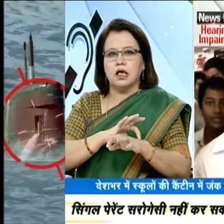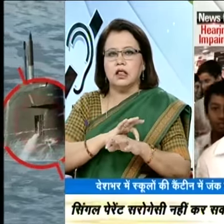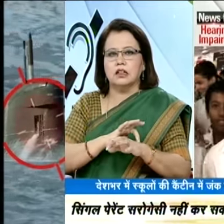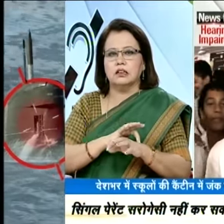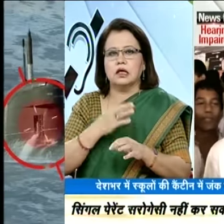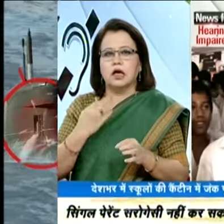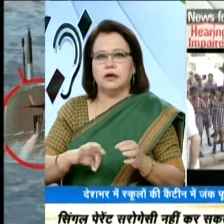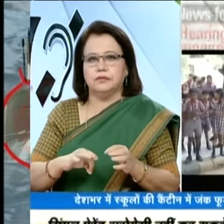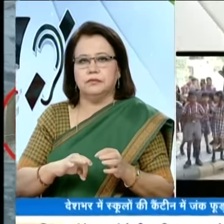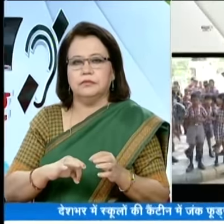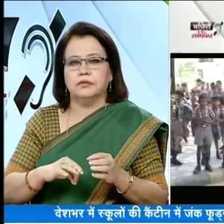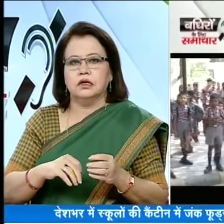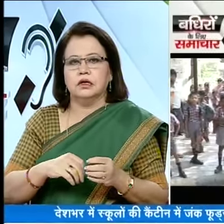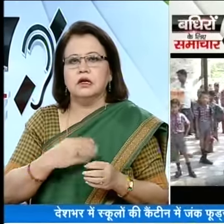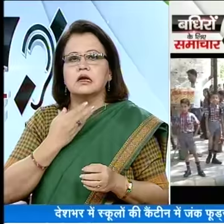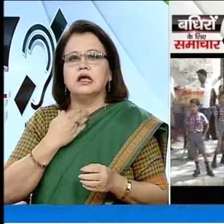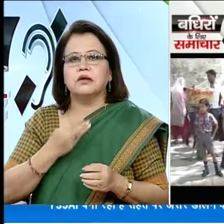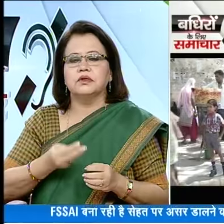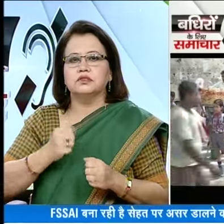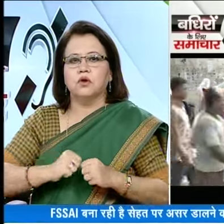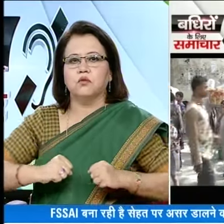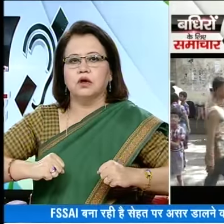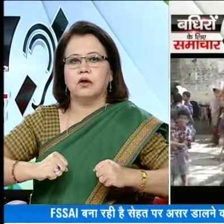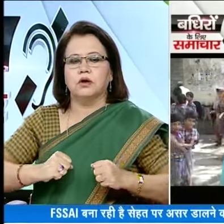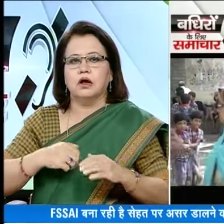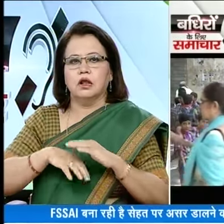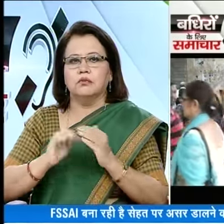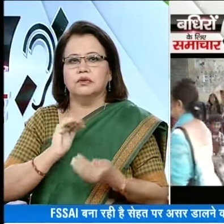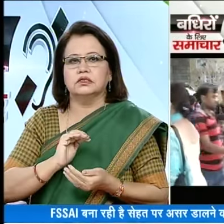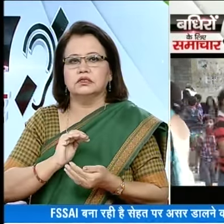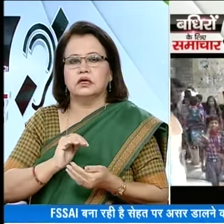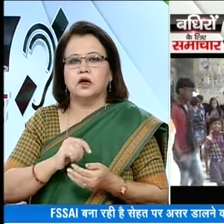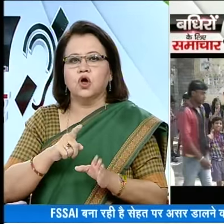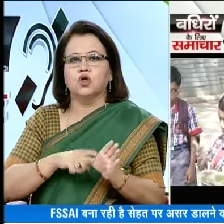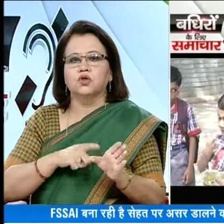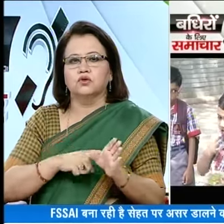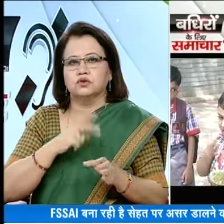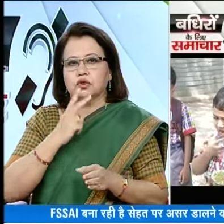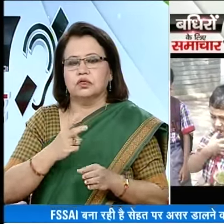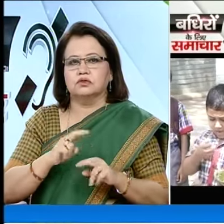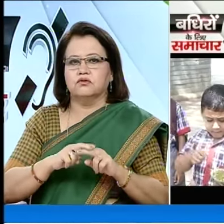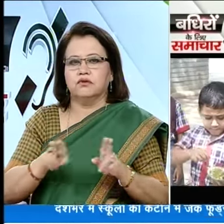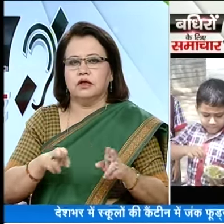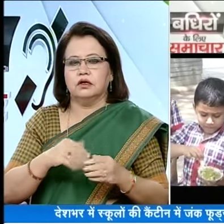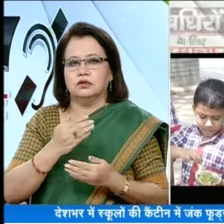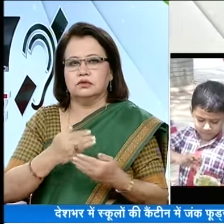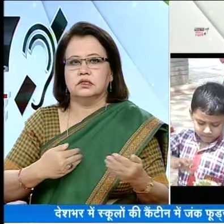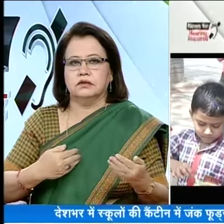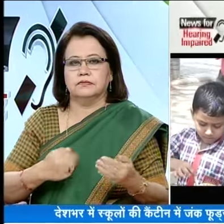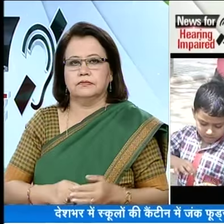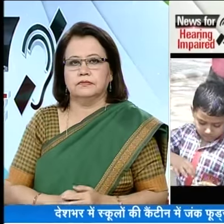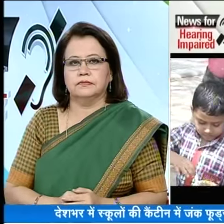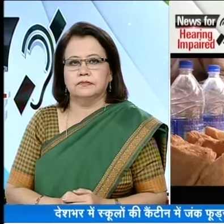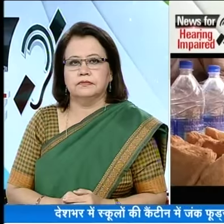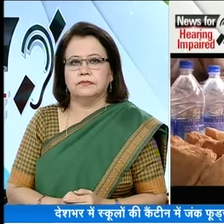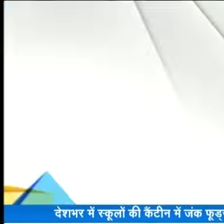सिहत पर खराबसर पड़ता है डाइबिटीज और मुटापे के चंगुल में फस्ते बच्चों और युवाओं को देखते हुए ये फैसला लिया गया है